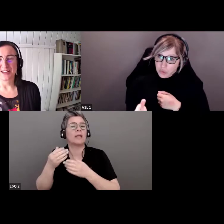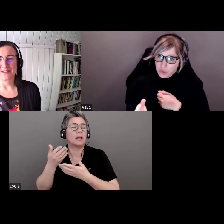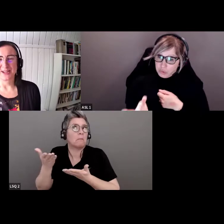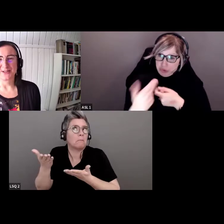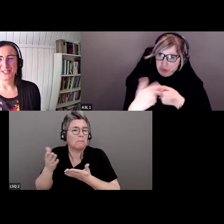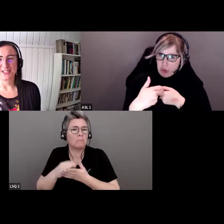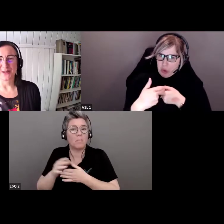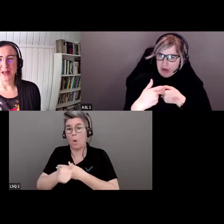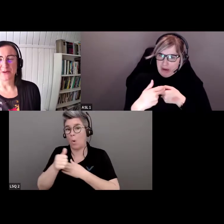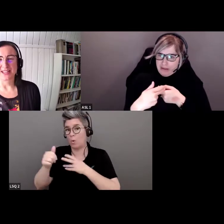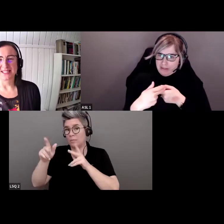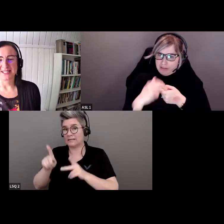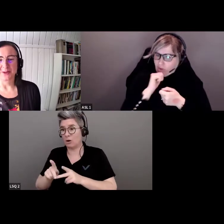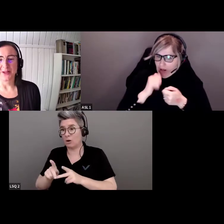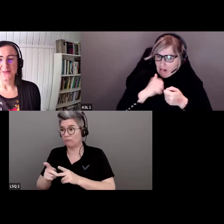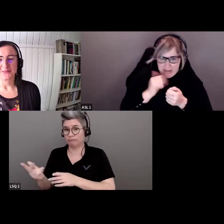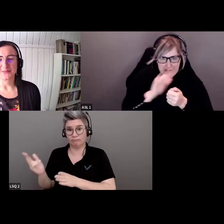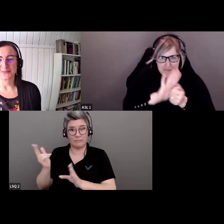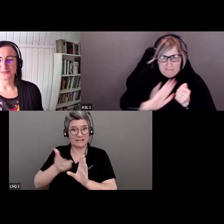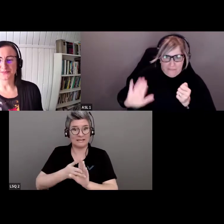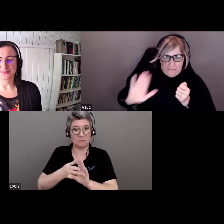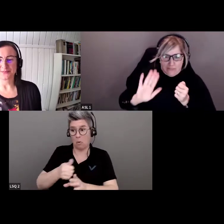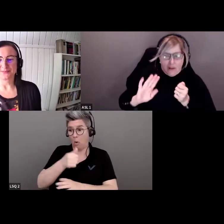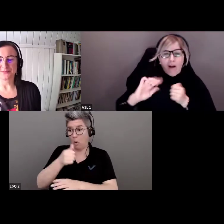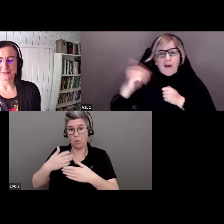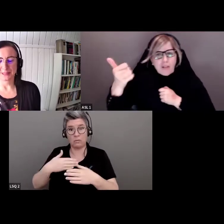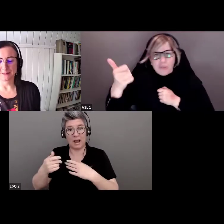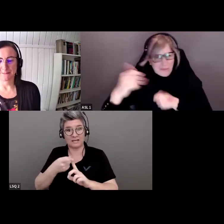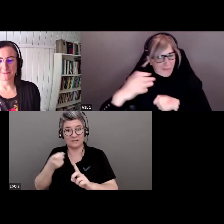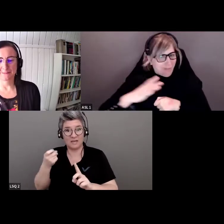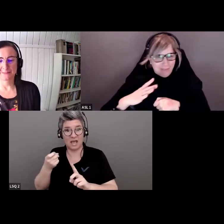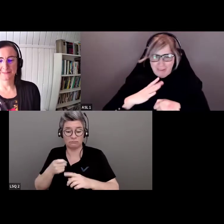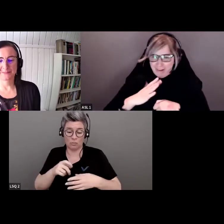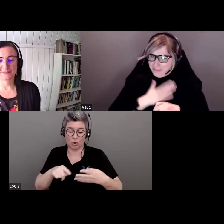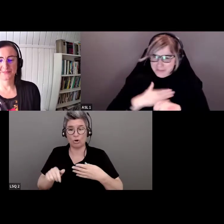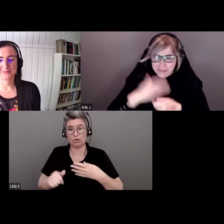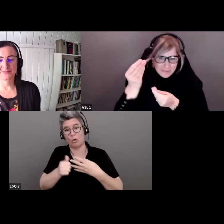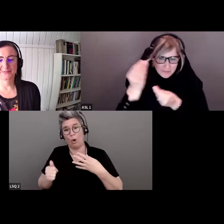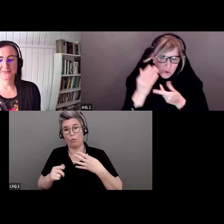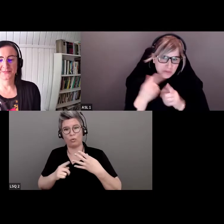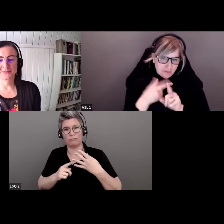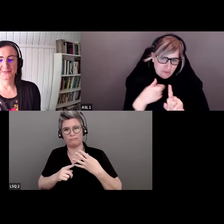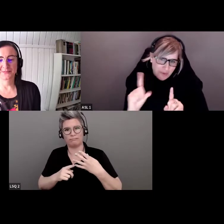d'autres personnes se joignent à nous d'ailleurs. Dans ce cas, cochez Autre.